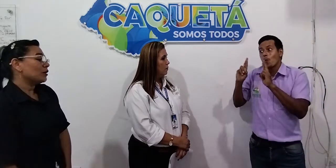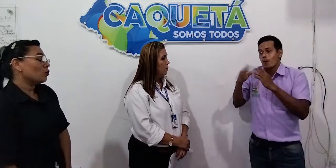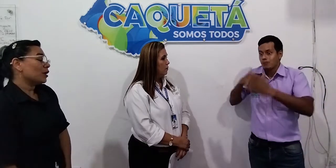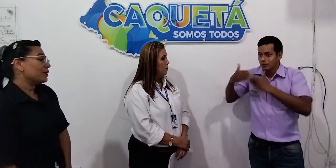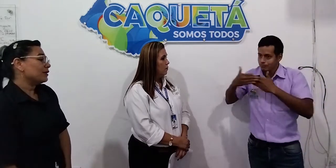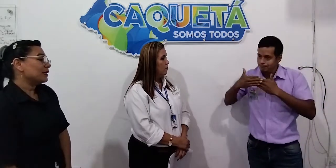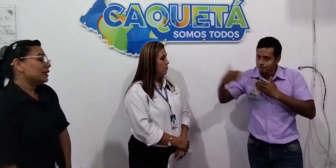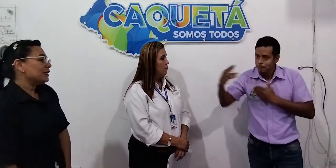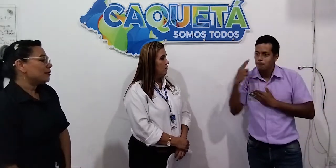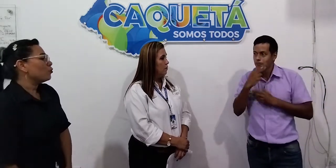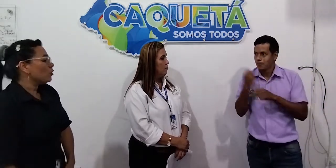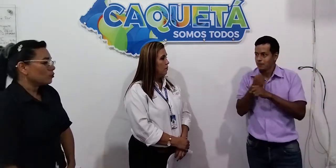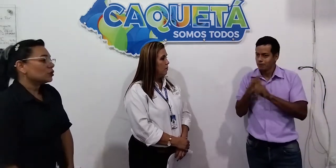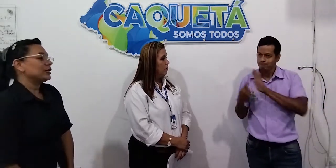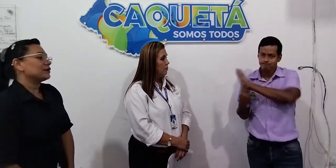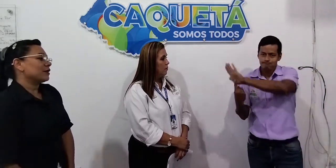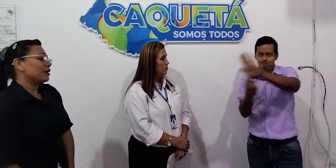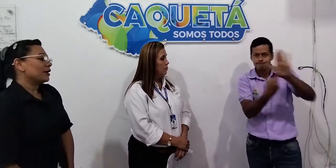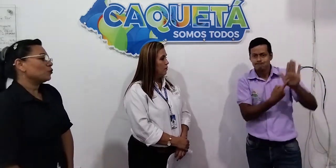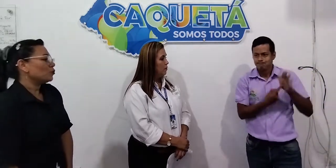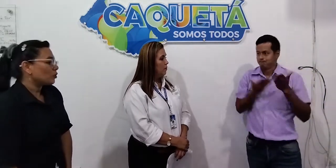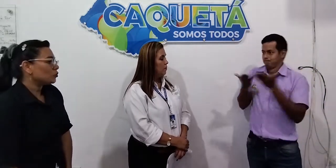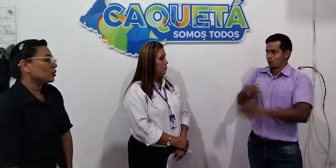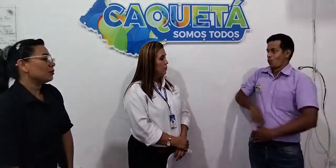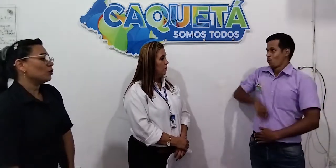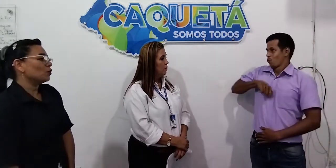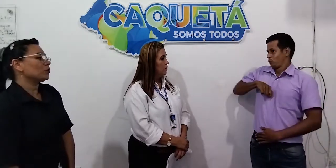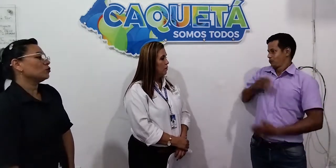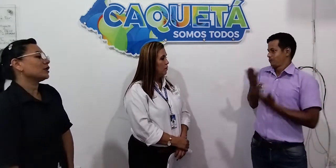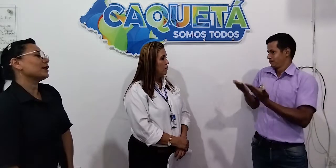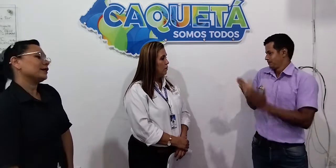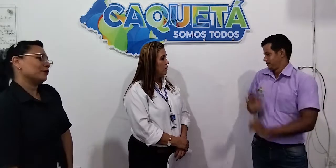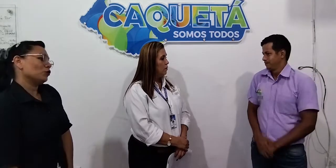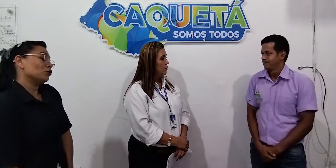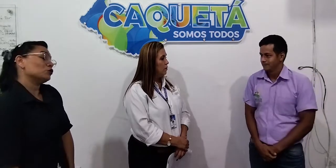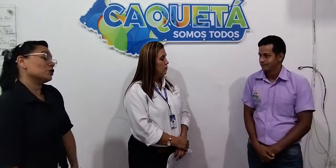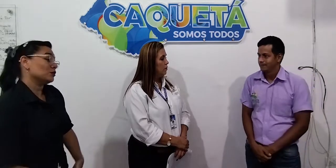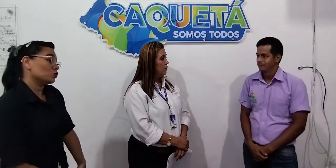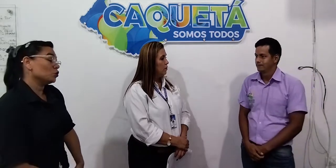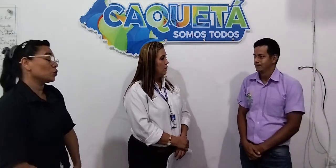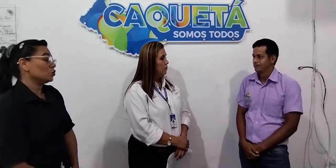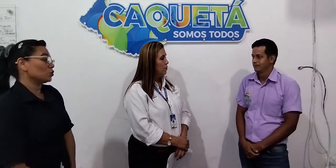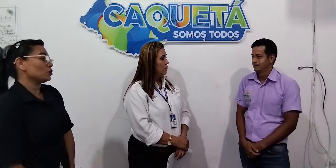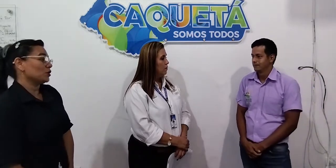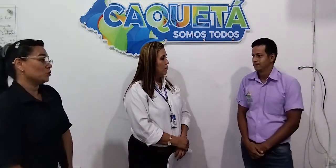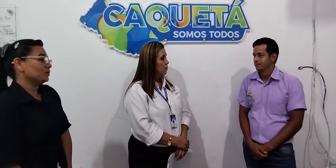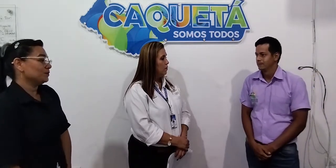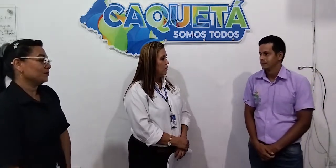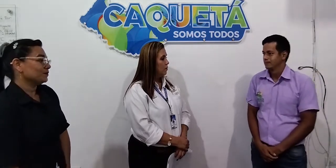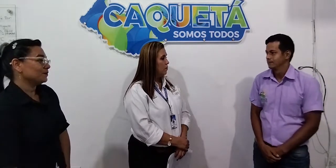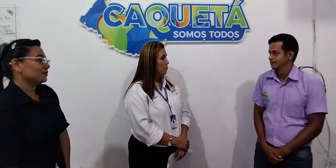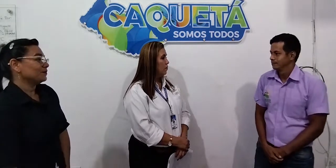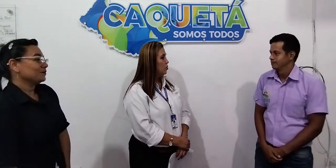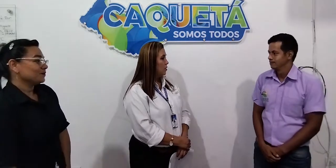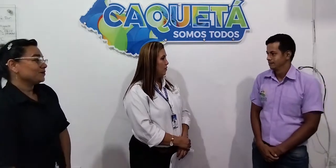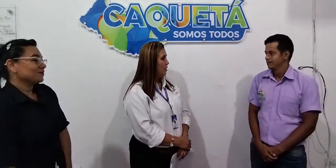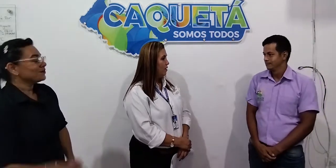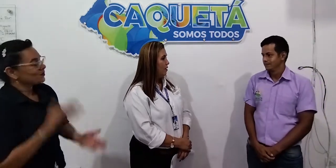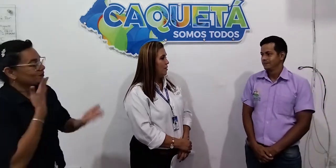obviamente podemos seguir trabajando, podemos seguir mejorando una cajeta mejor y nos sentimos muy orgullosos de ello. Muchísimas gracias